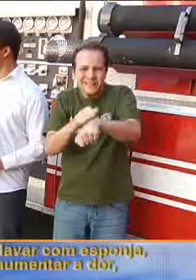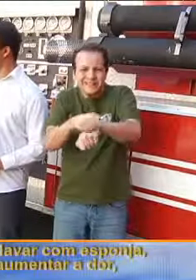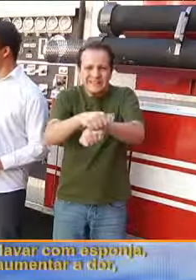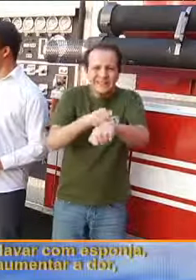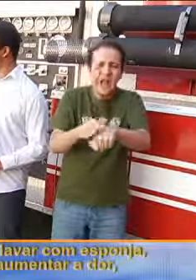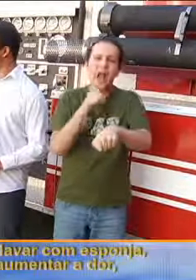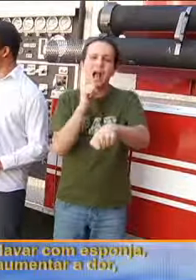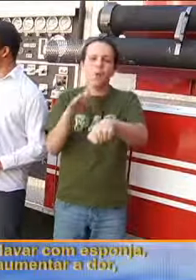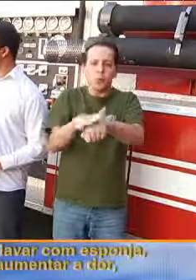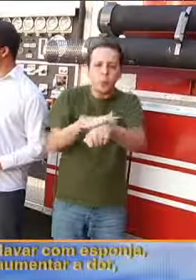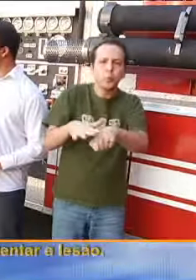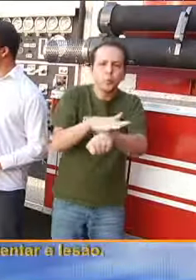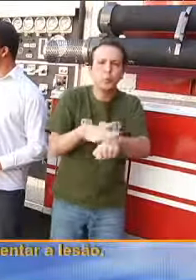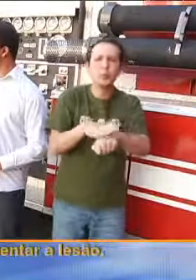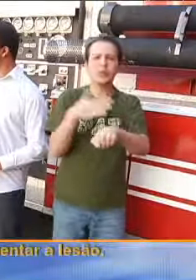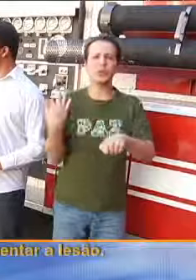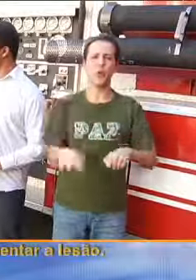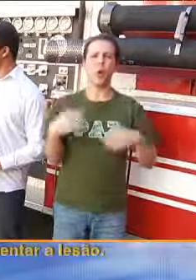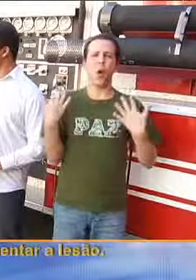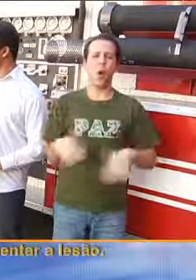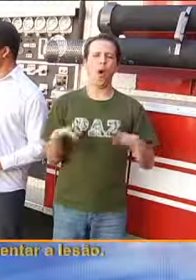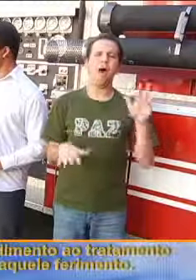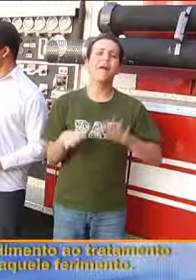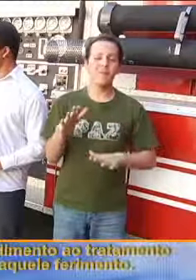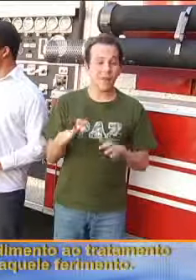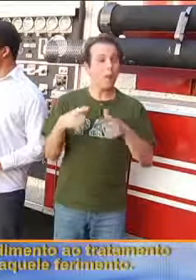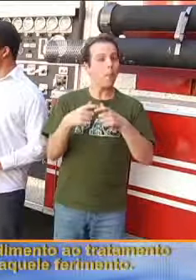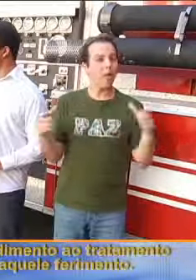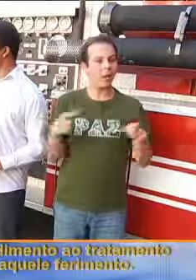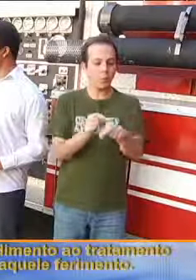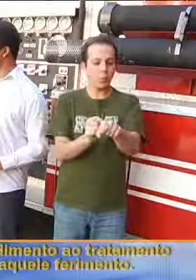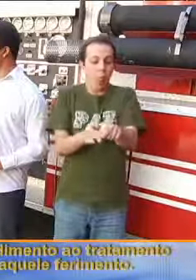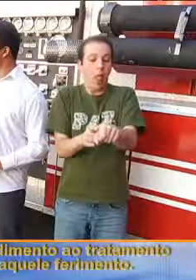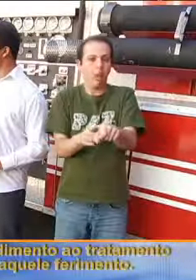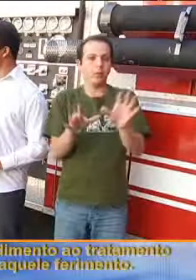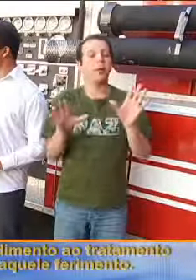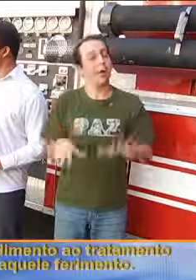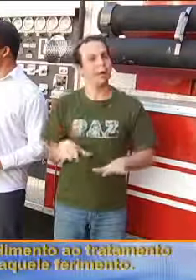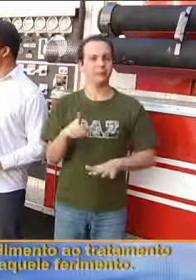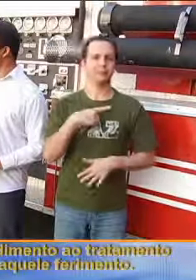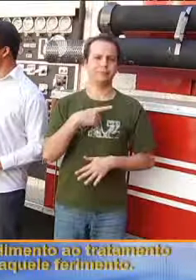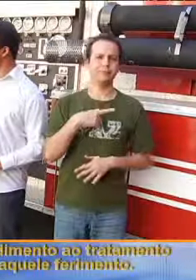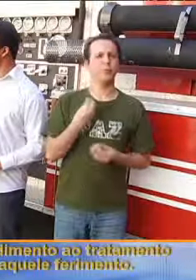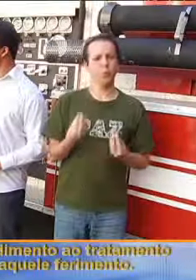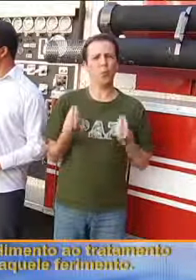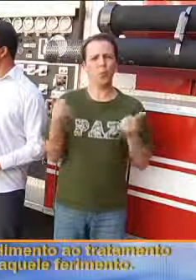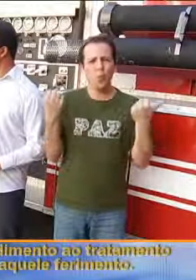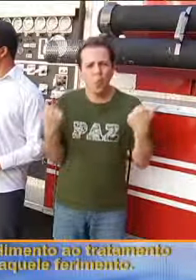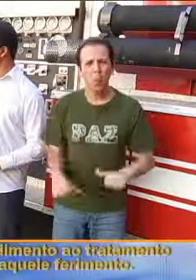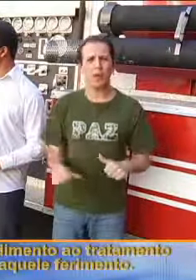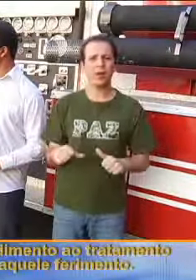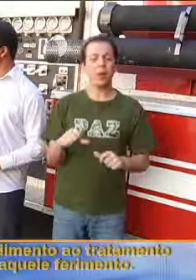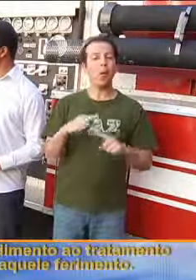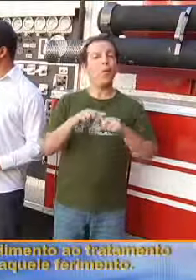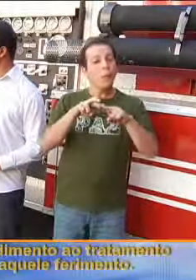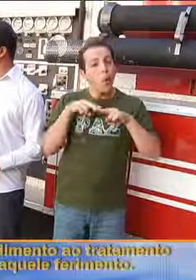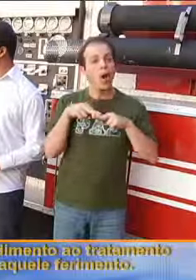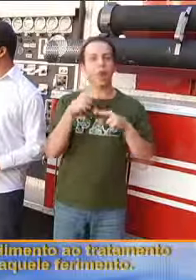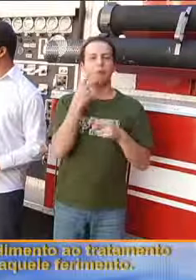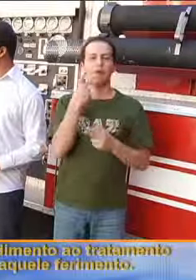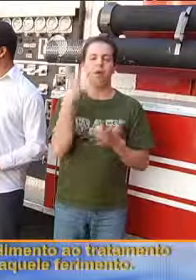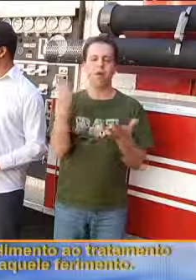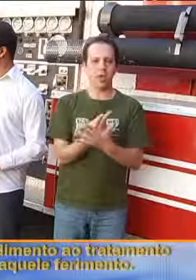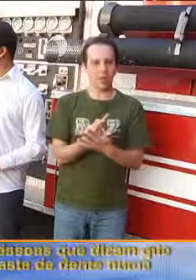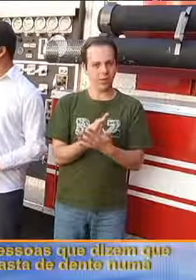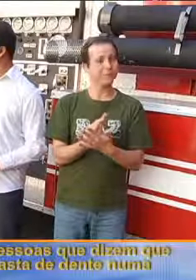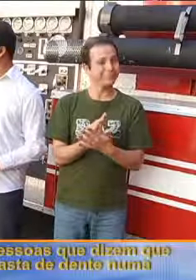com água, vai aumentar a dor, pode até aumentar a lesão antes de dar o atendimento, o tratamento específico para